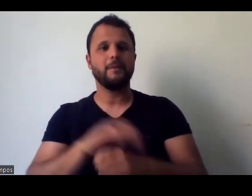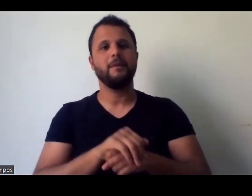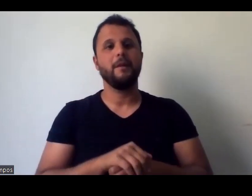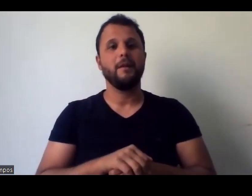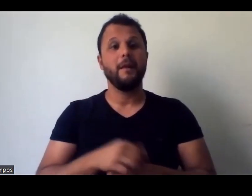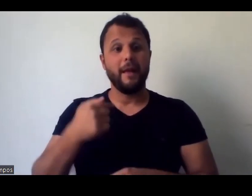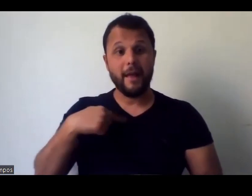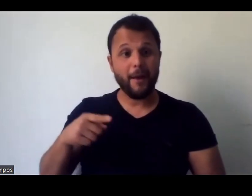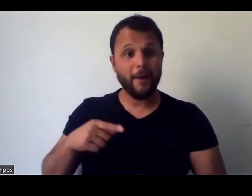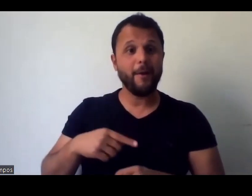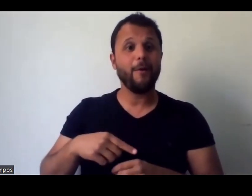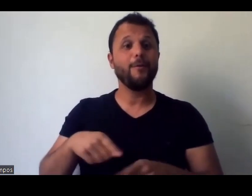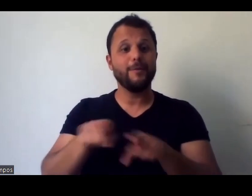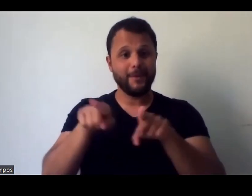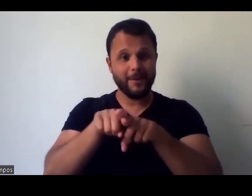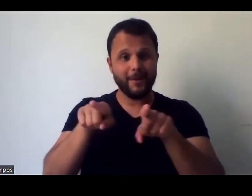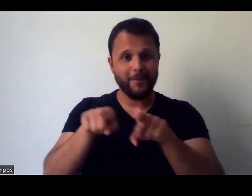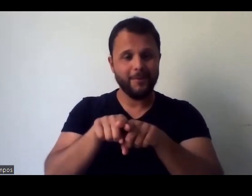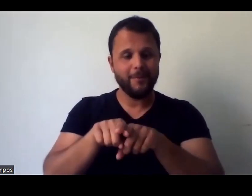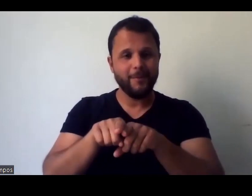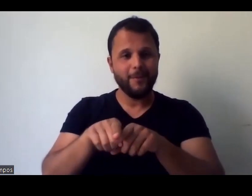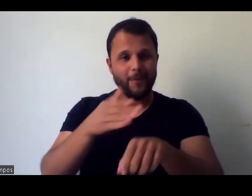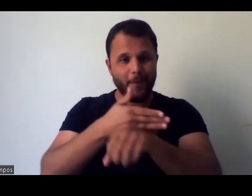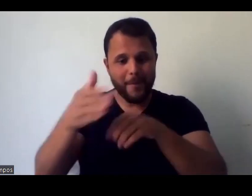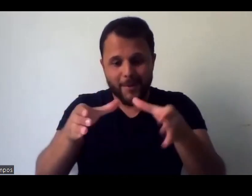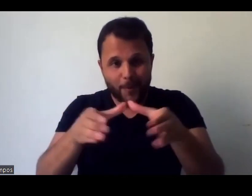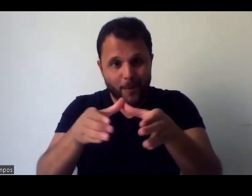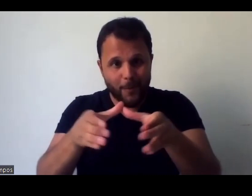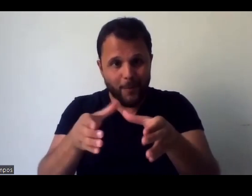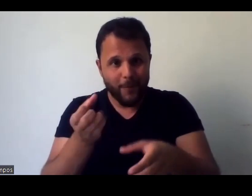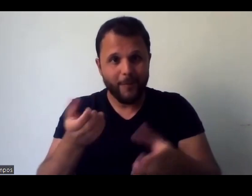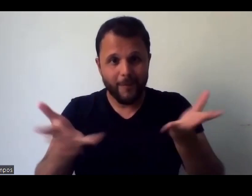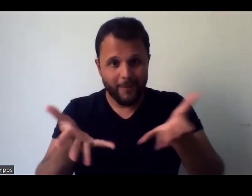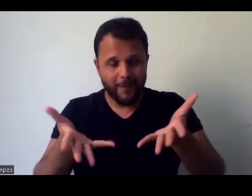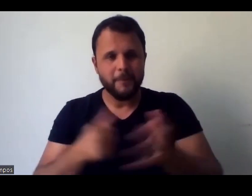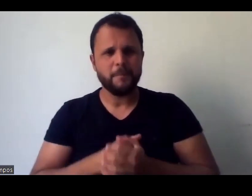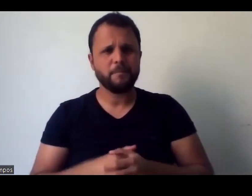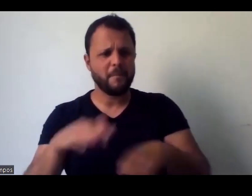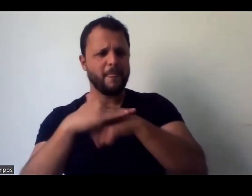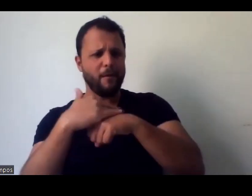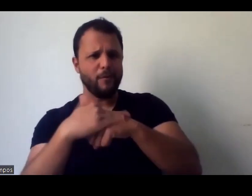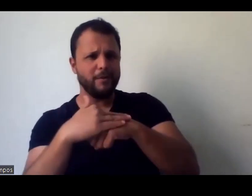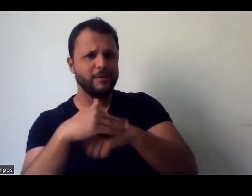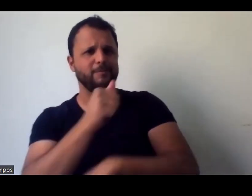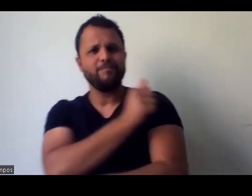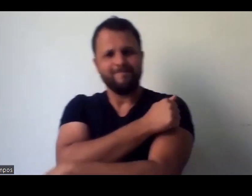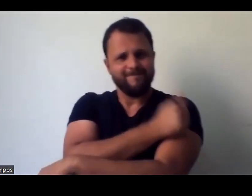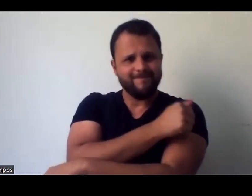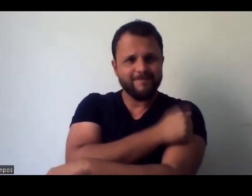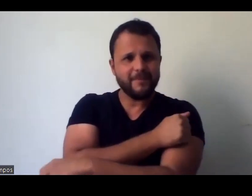aliás, vai começar a nova turma, vai começar a nova turma. E aí eu tava conversando com os alunos, que a minha disciplina, né,